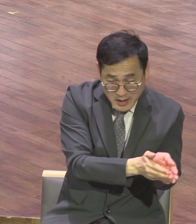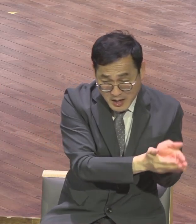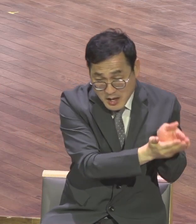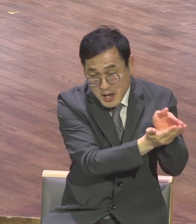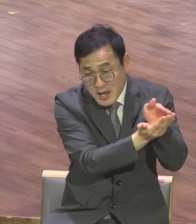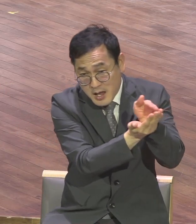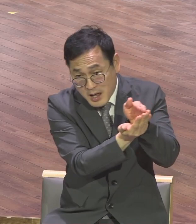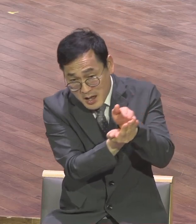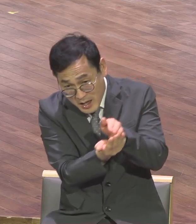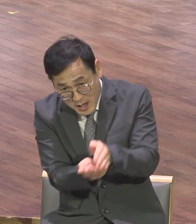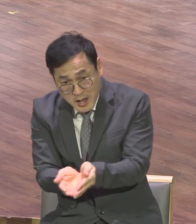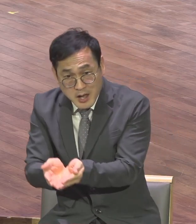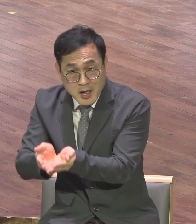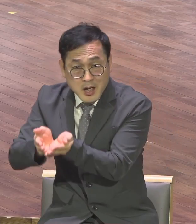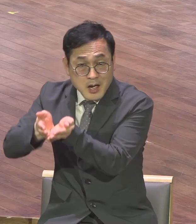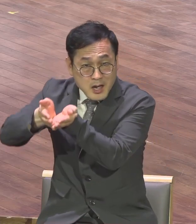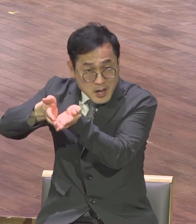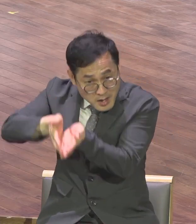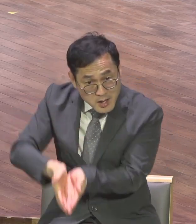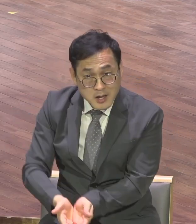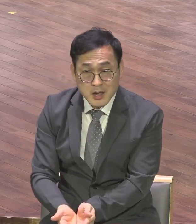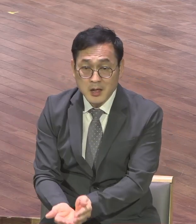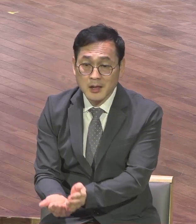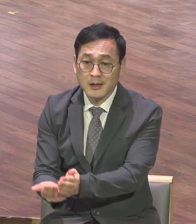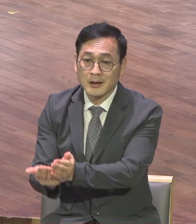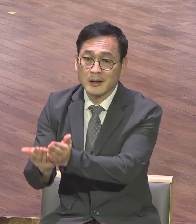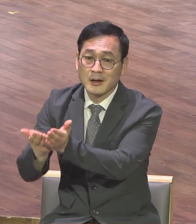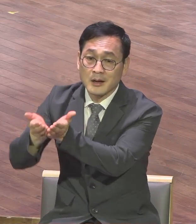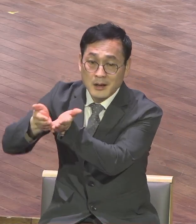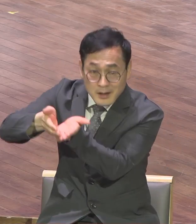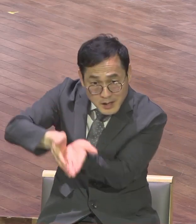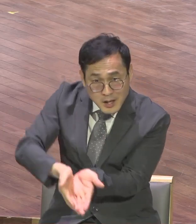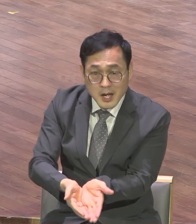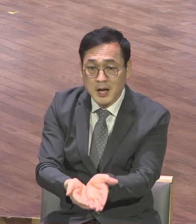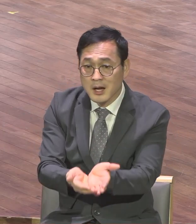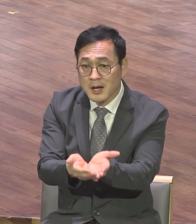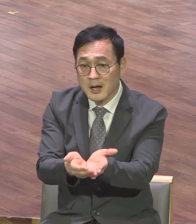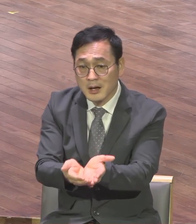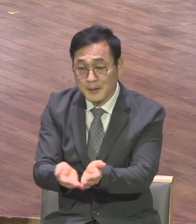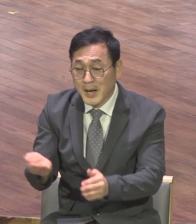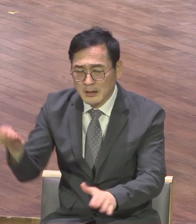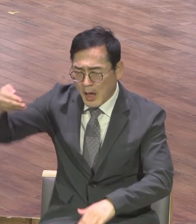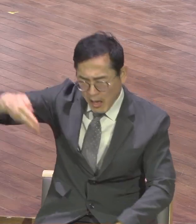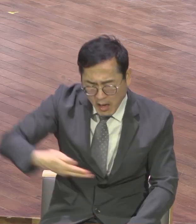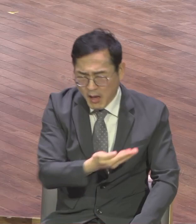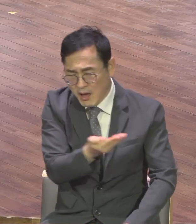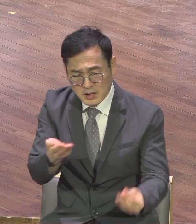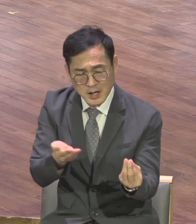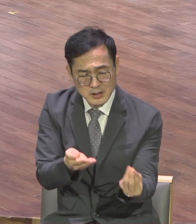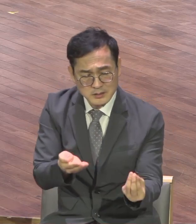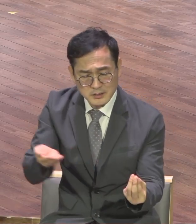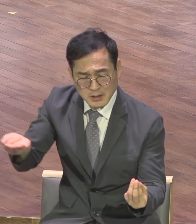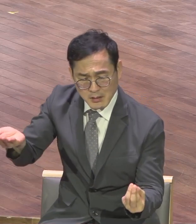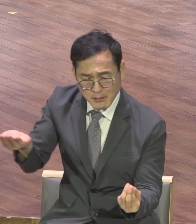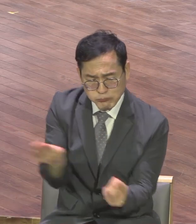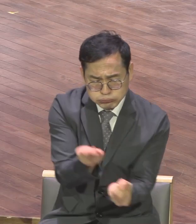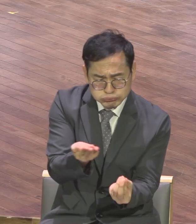그러다가 밀려 밀려 모래톱이나 암초에 부딪혀서 파선하는 것이 아주 정해진